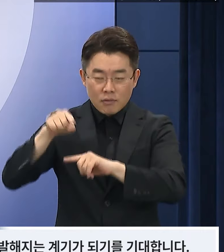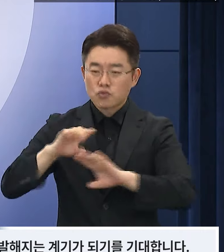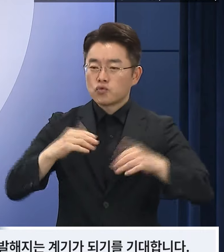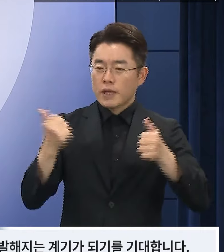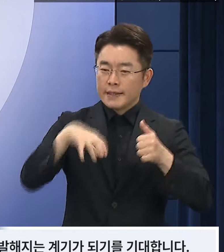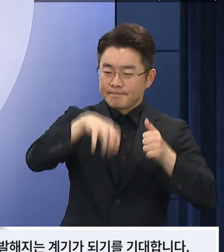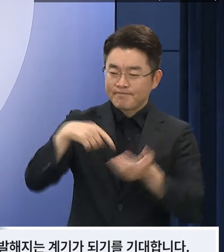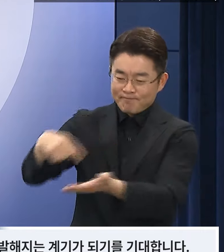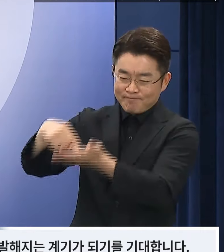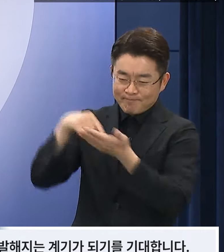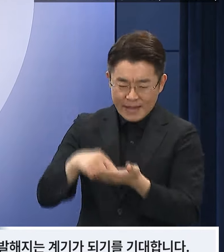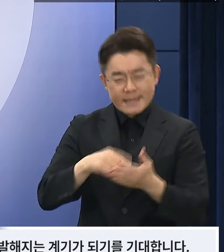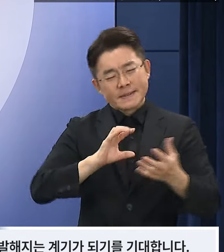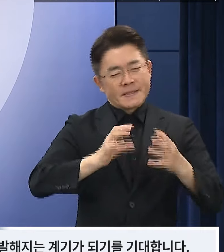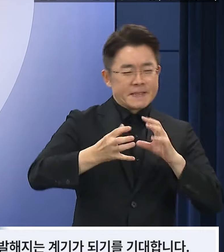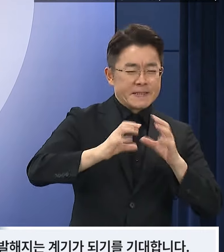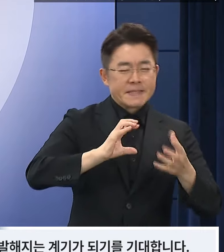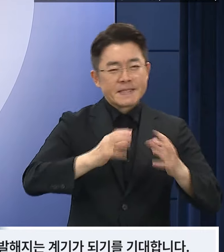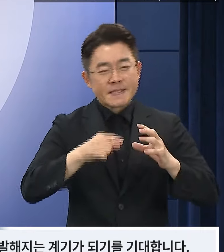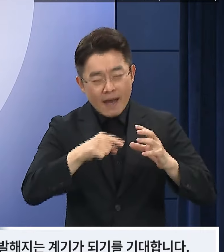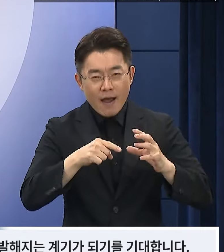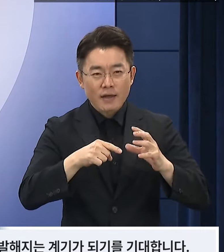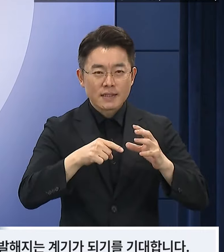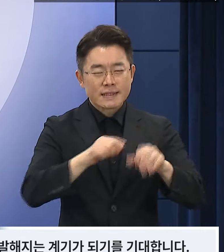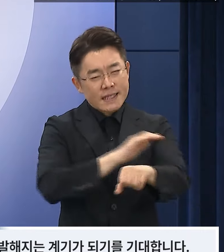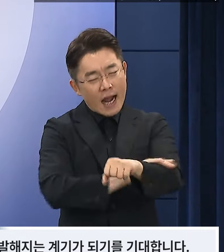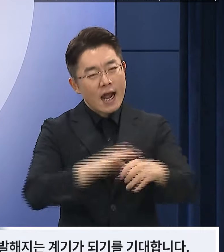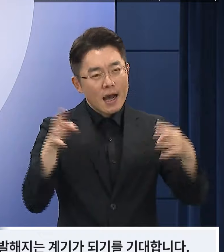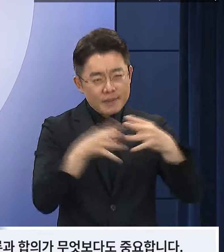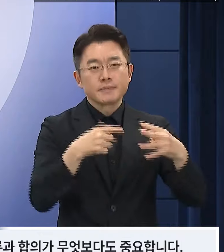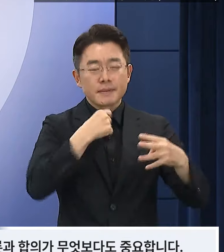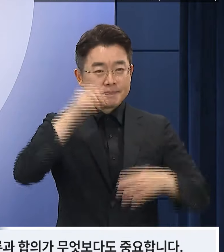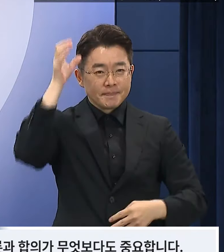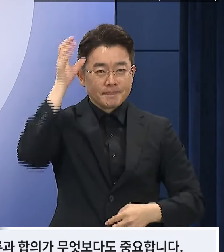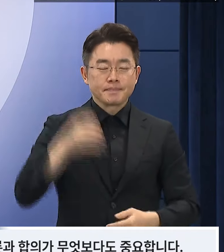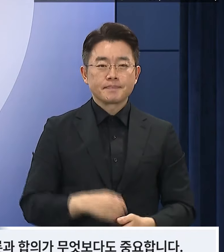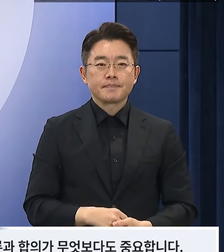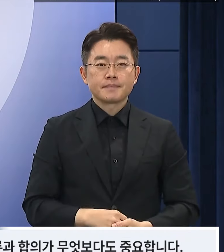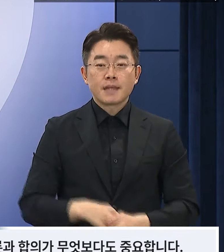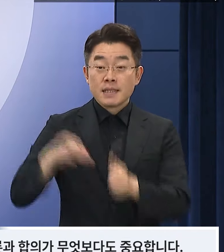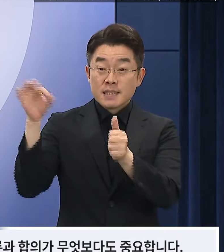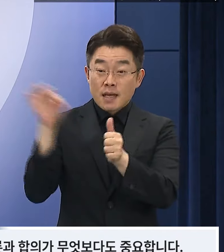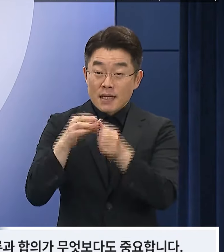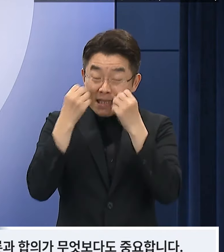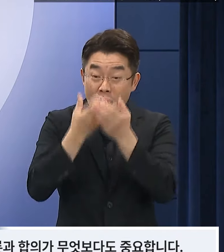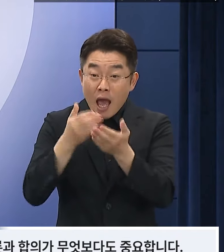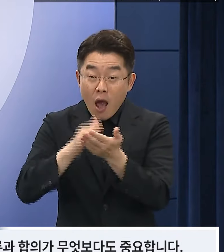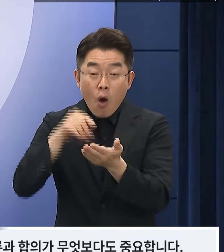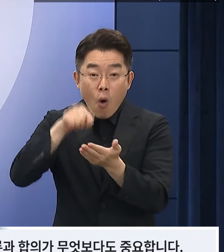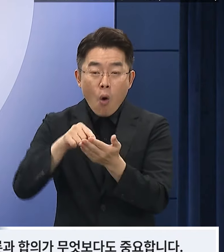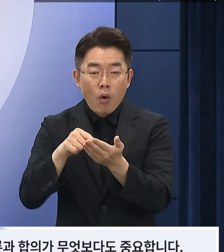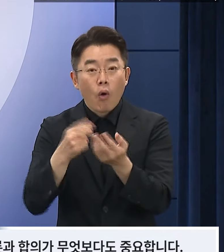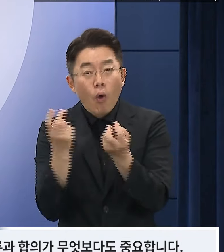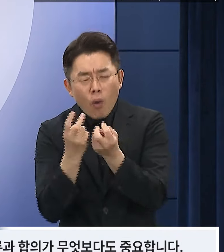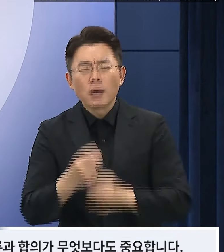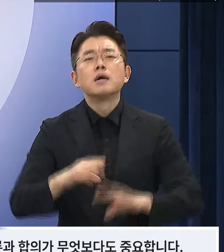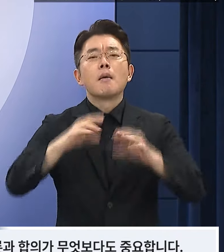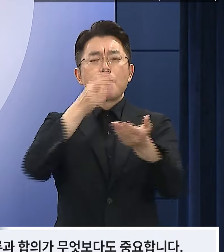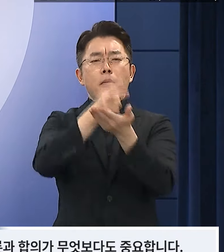활발해지는 계기가 되기를 기대합니다. 연금개혁은 법률로 완성되는 만큼